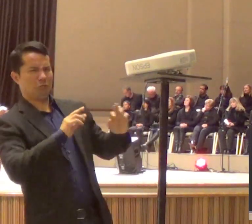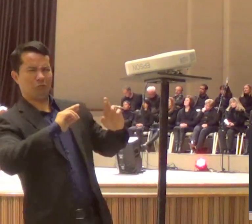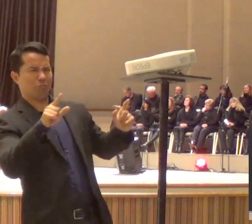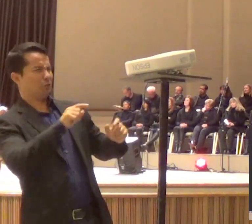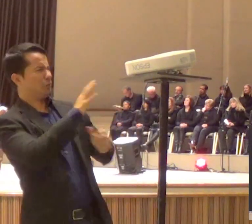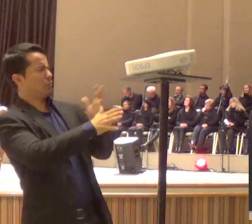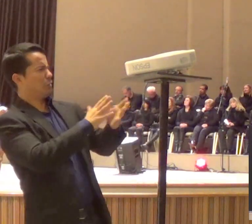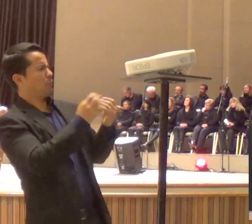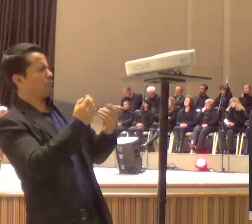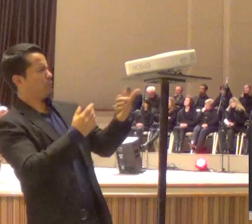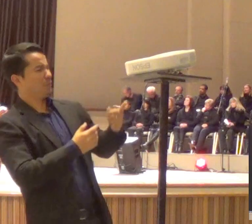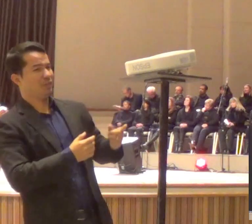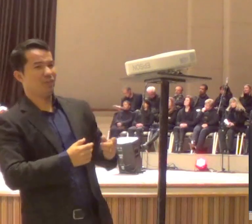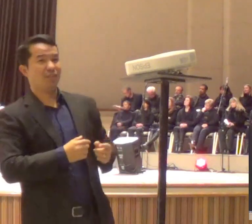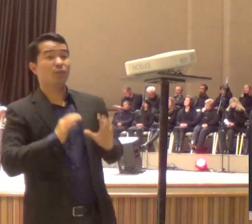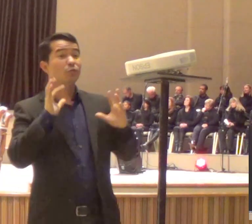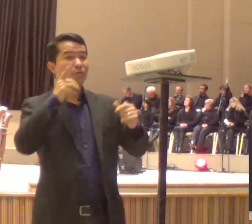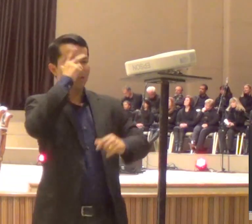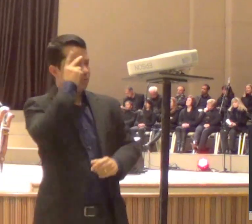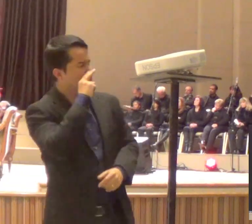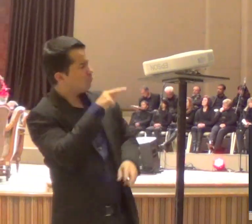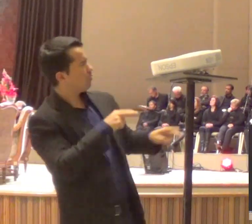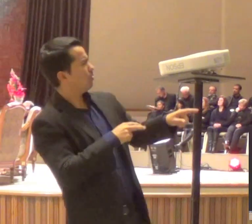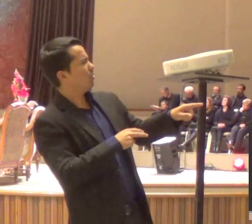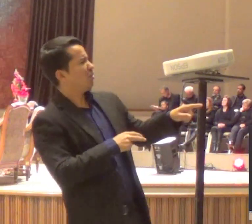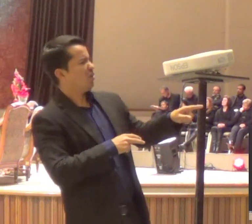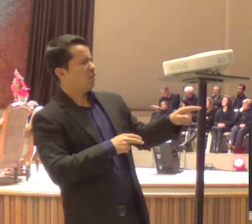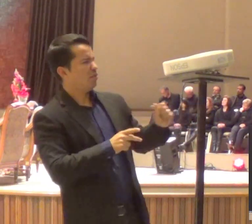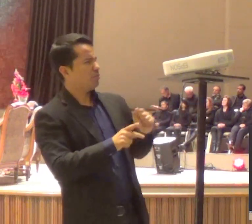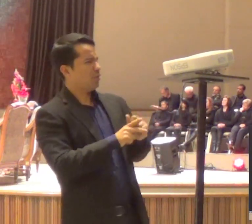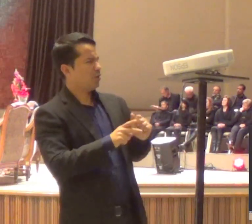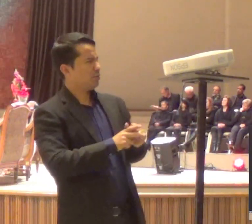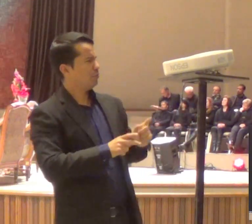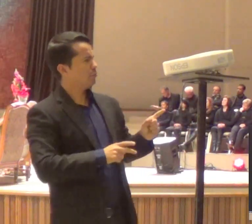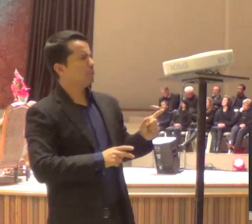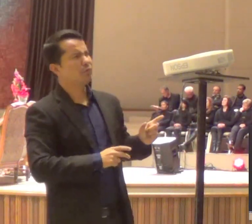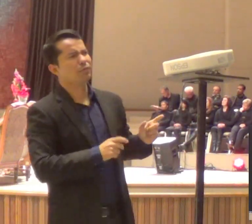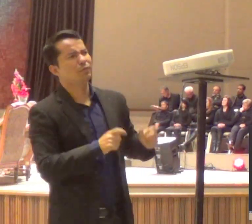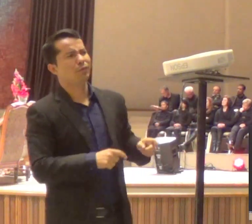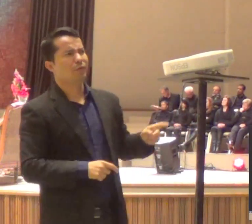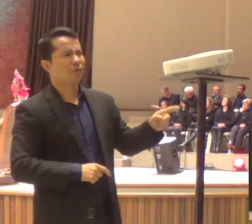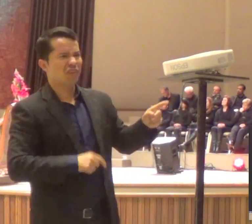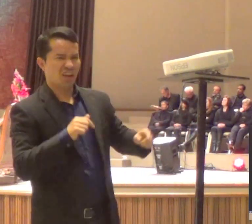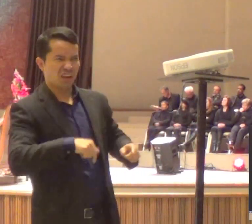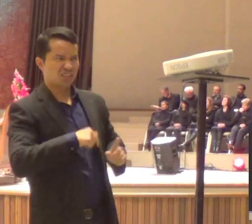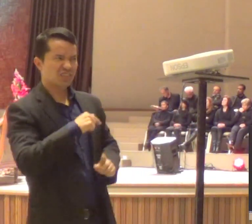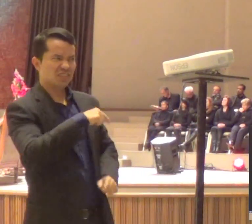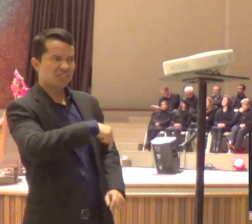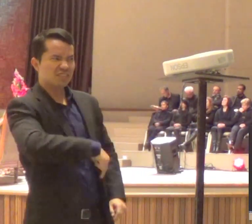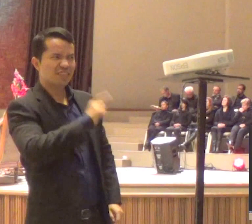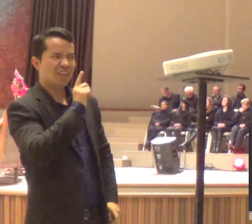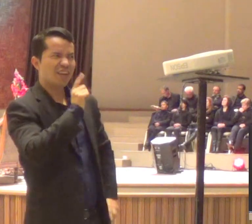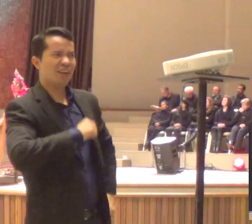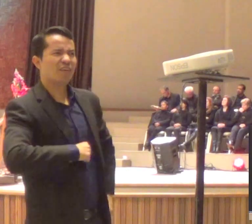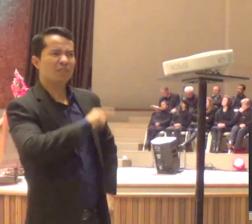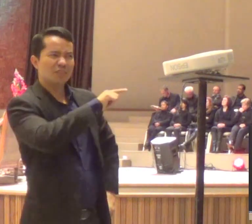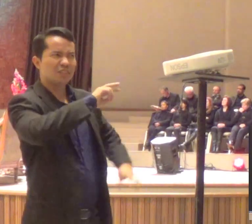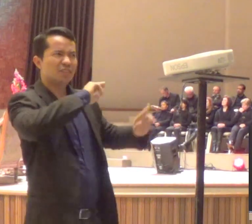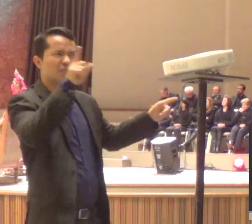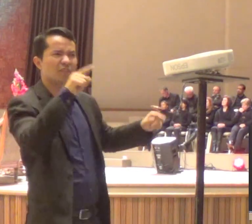olharam para Pedro, e disse assim, você não é daqui não, você não é do Paraná, é? você é lá da